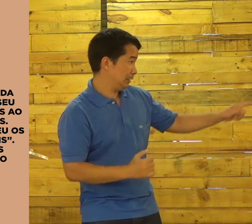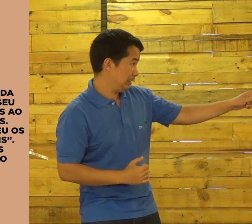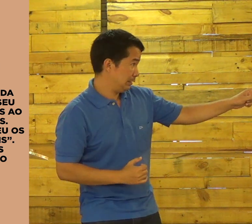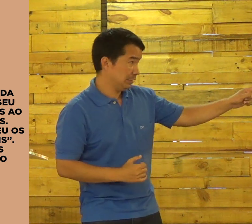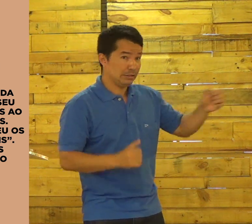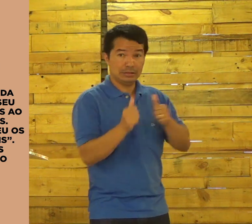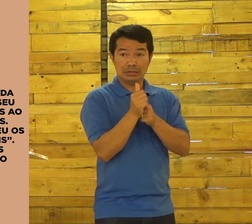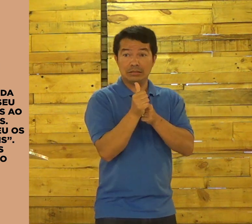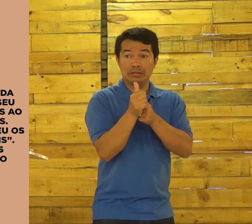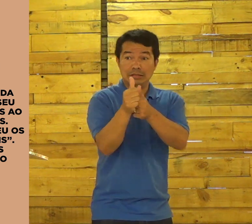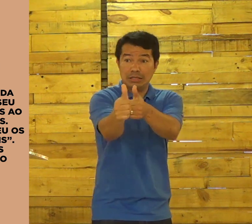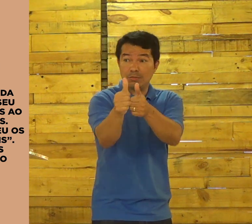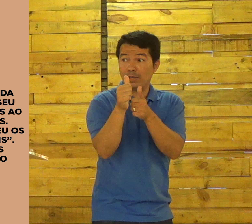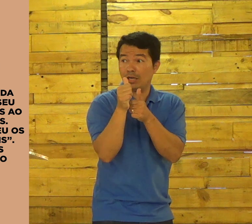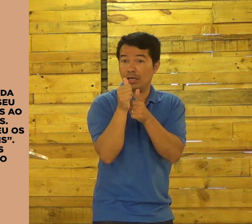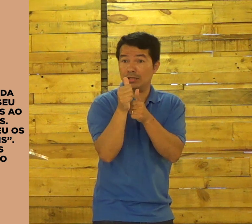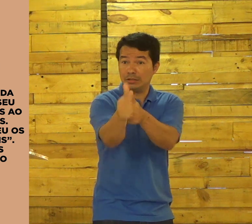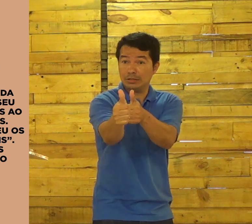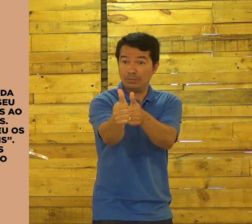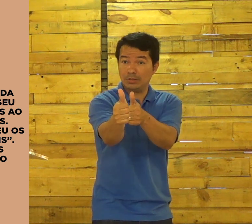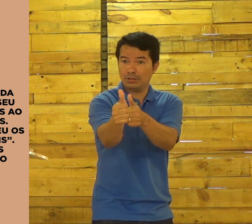Veja que importante. Siga-me.